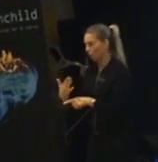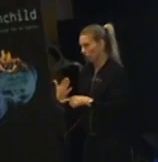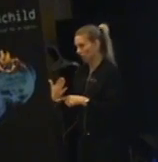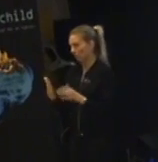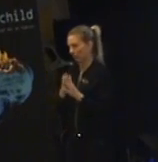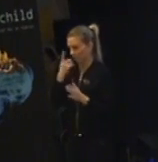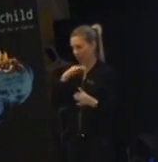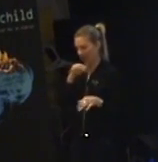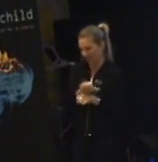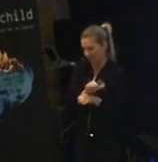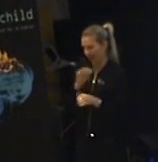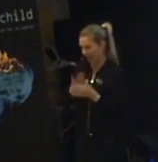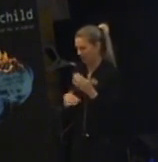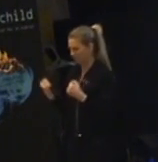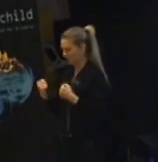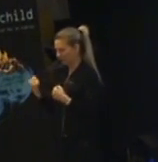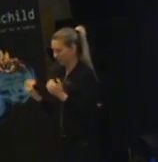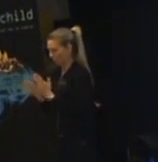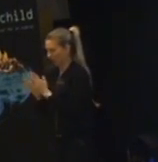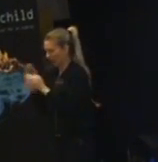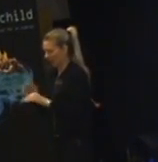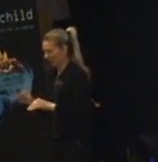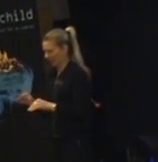körskoleläraren sen. Det är ju fungerande.